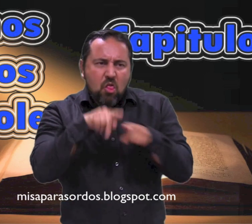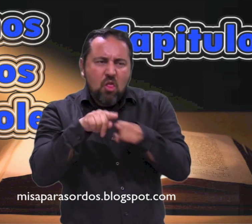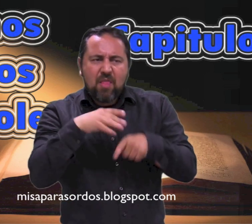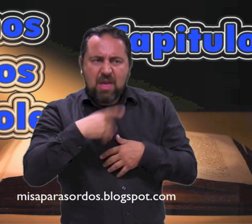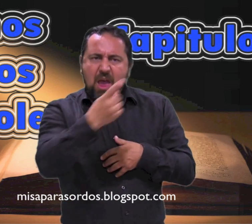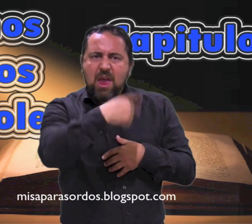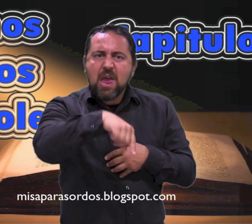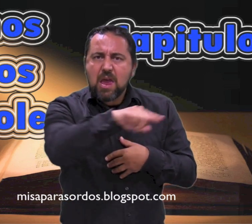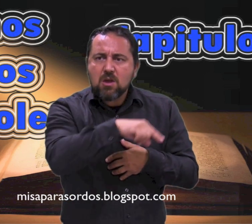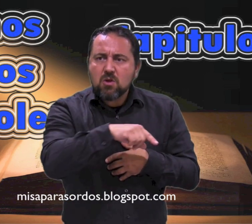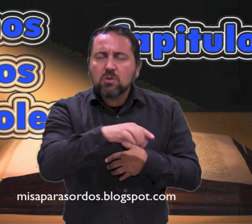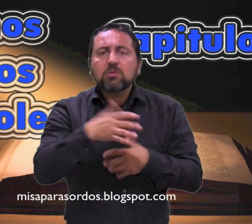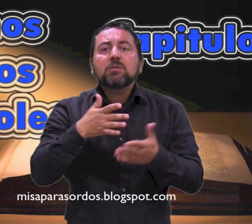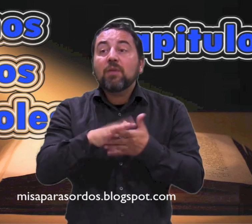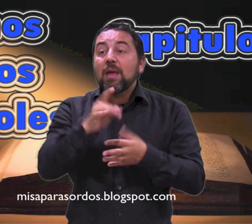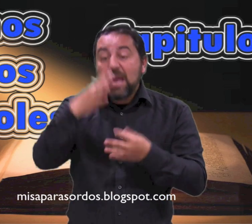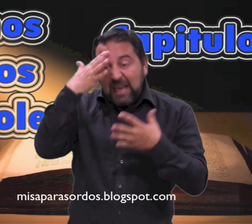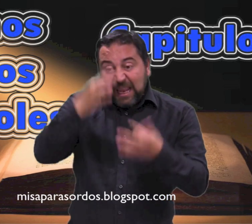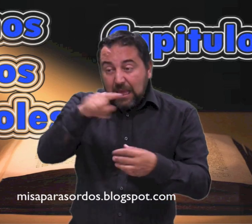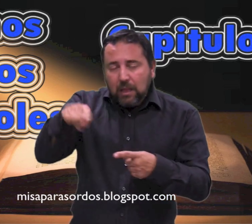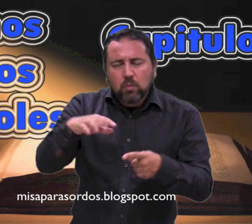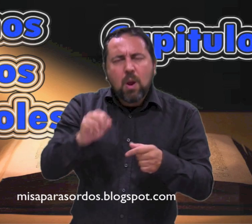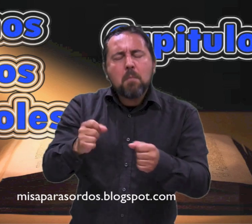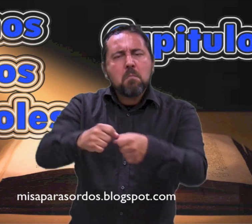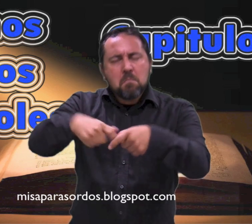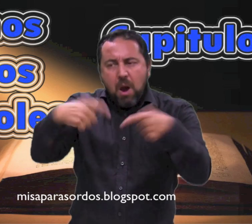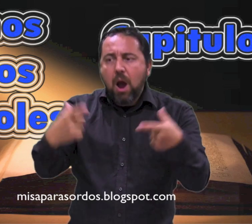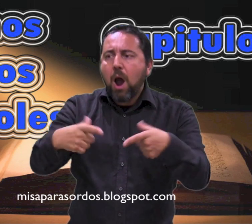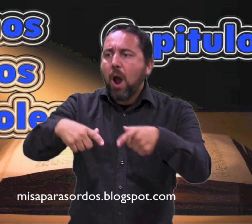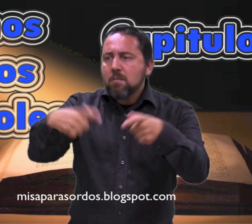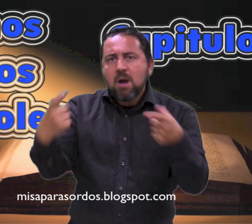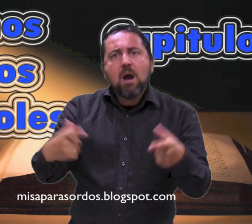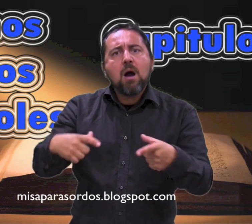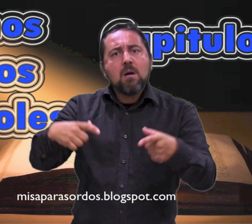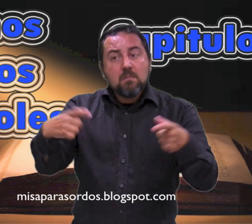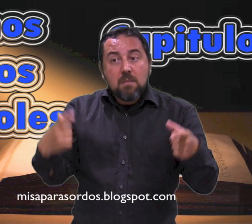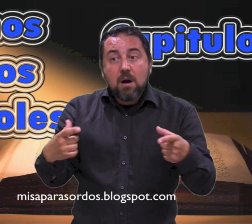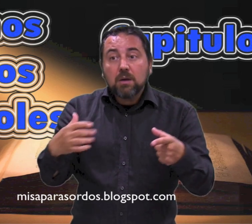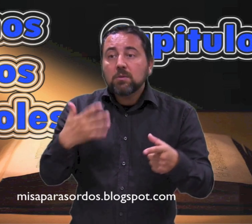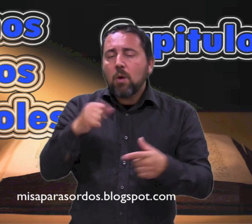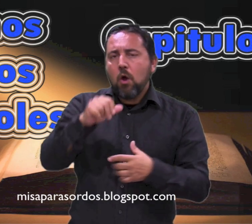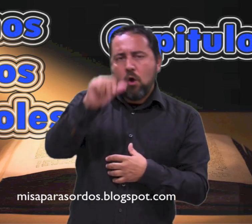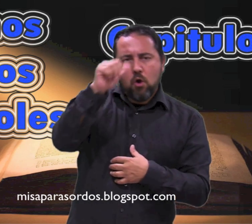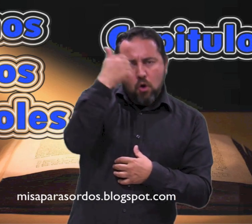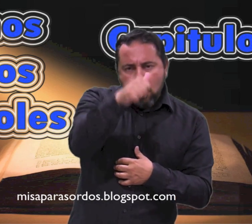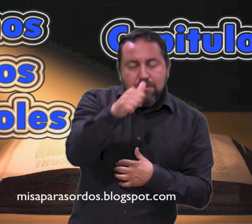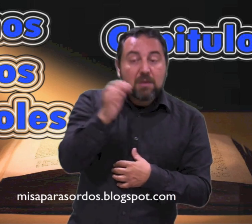Aunque la gente se hacía lenguas de ellos, más aún crecía el número de los